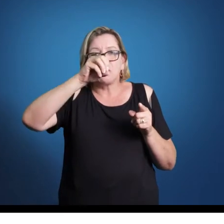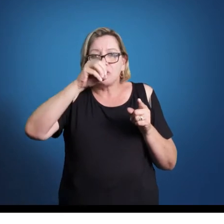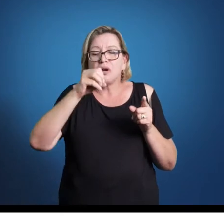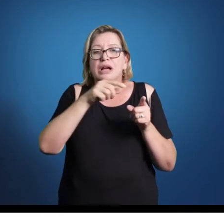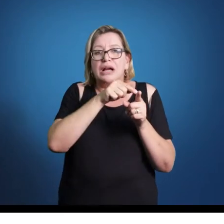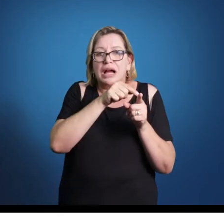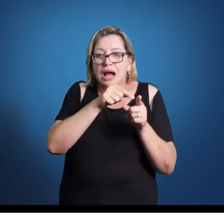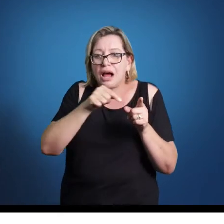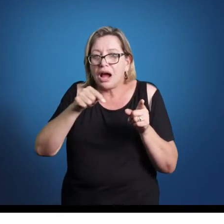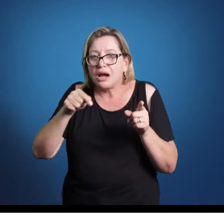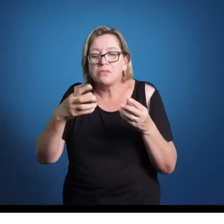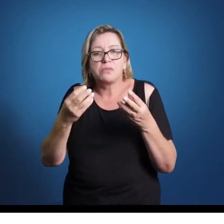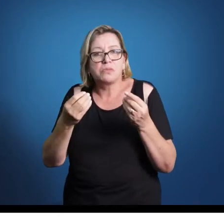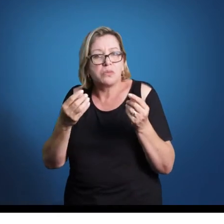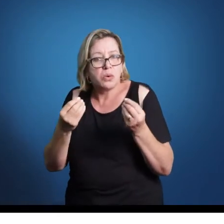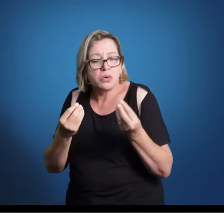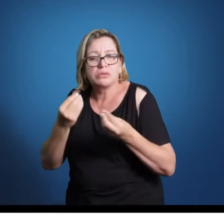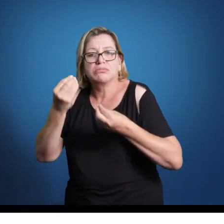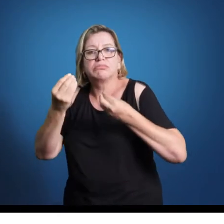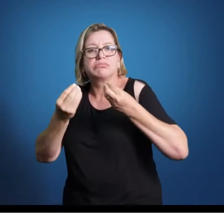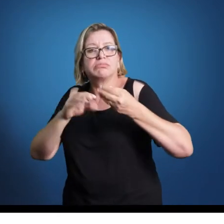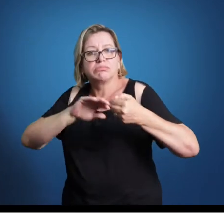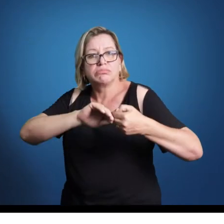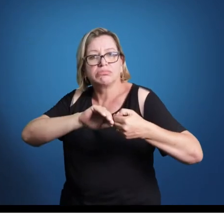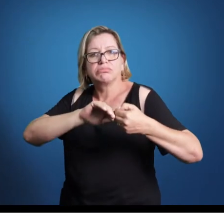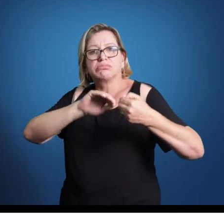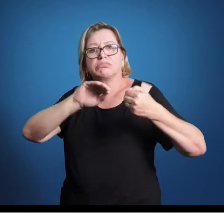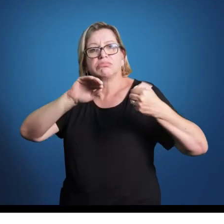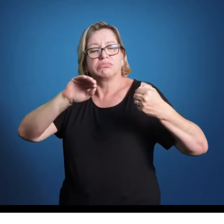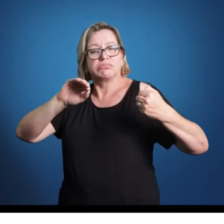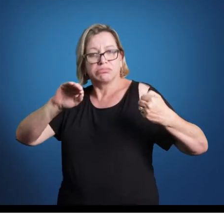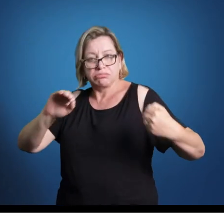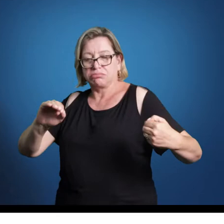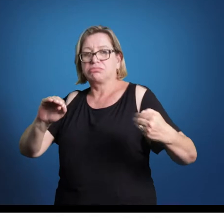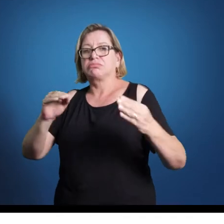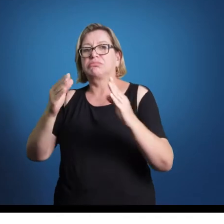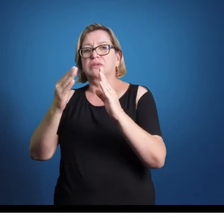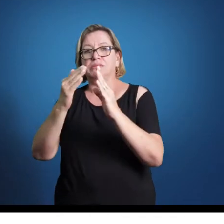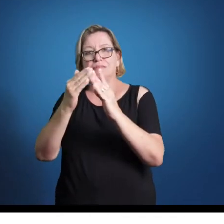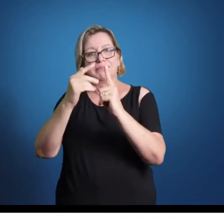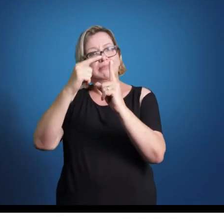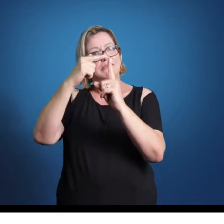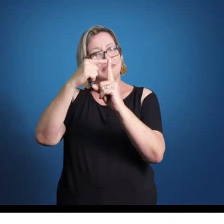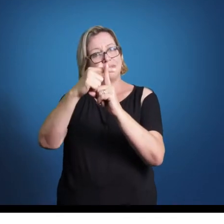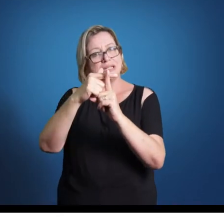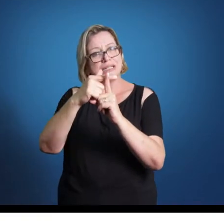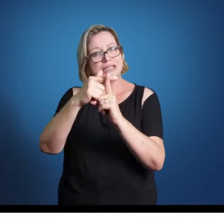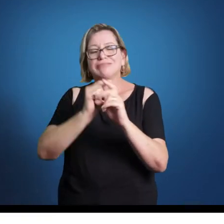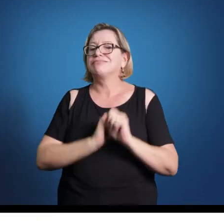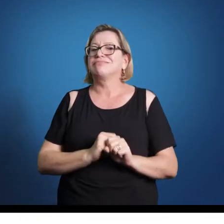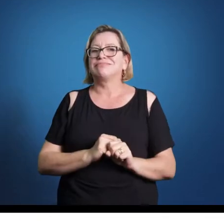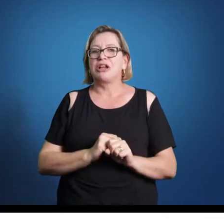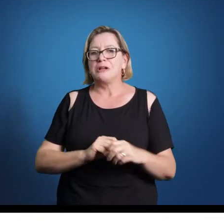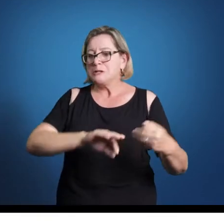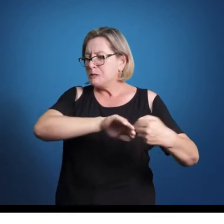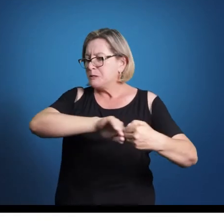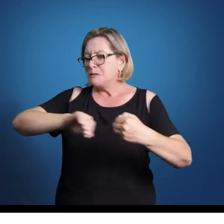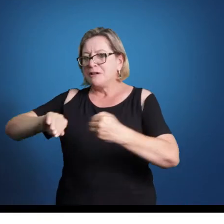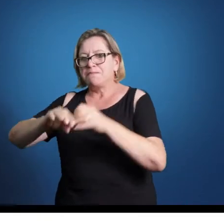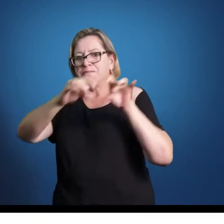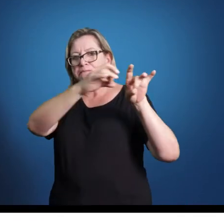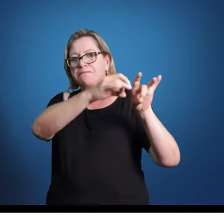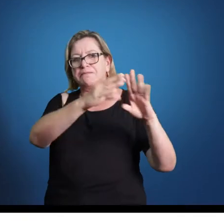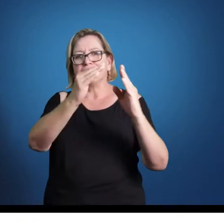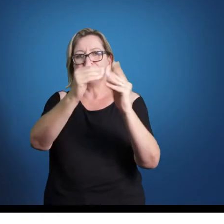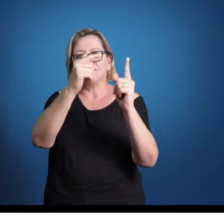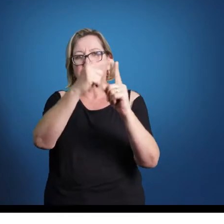o começo do século XIX, seja, durante o classicismo, a música passa a ser totalmente secular. Existem obras, como eu disse, ainda fazem missas, etc.